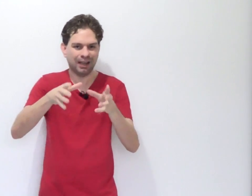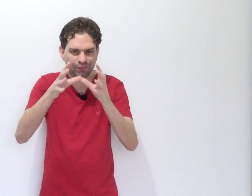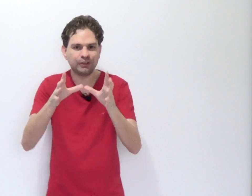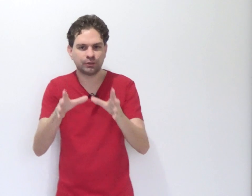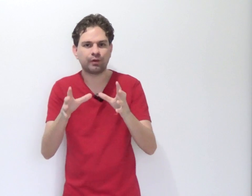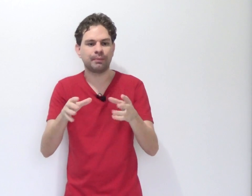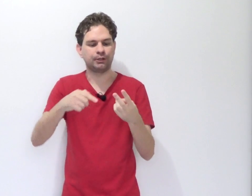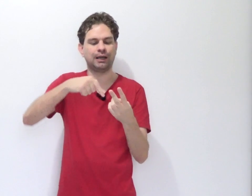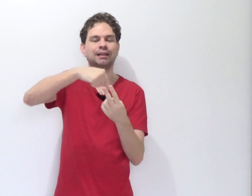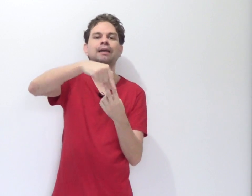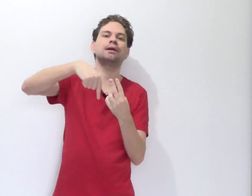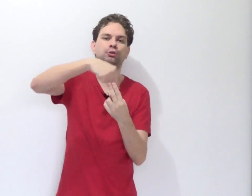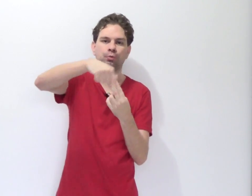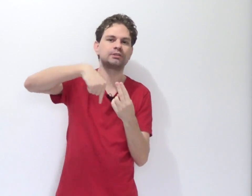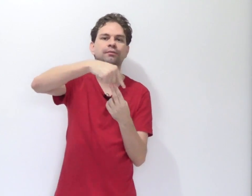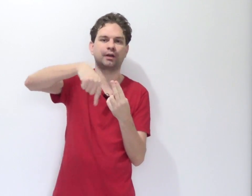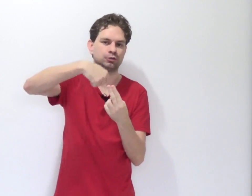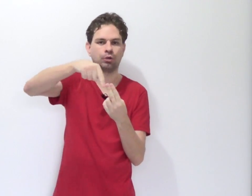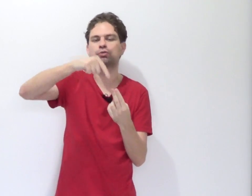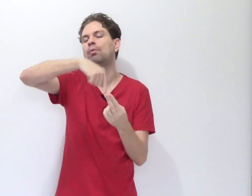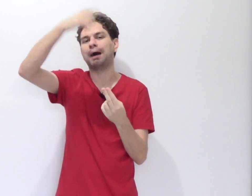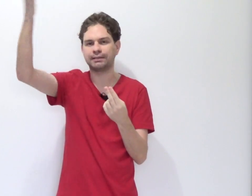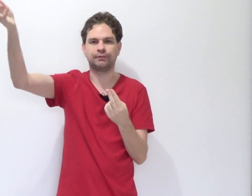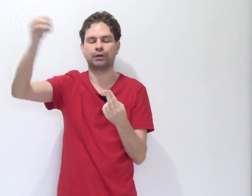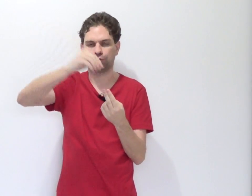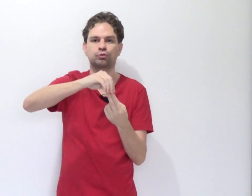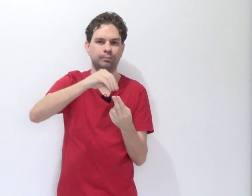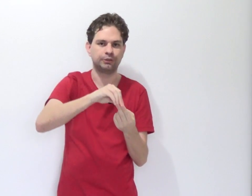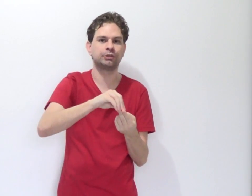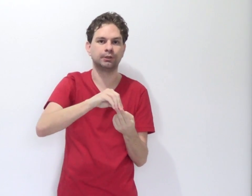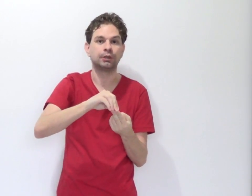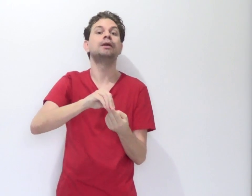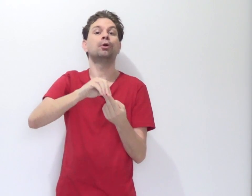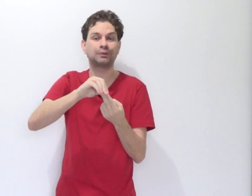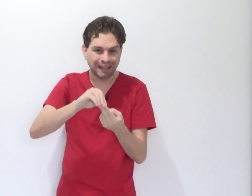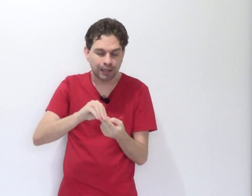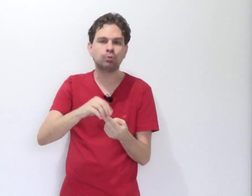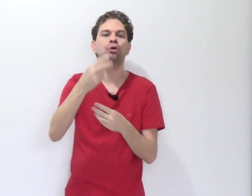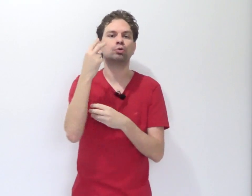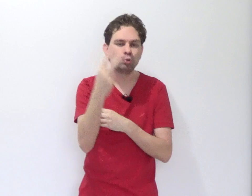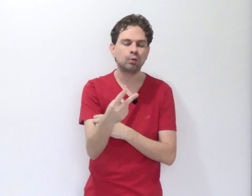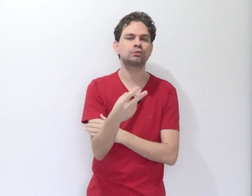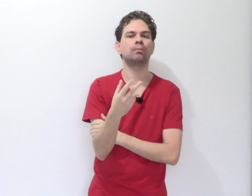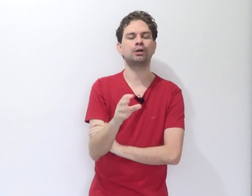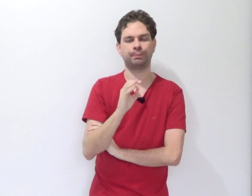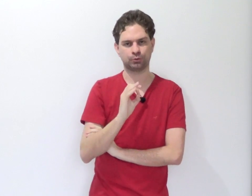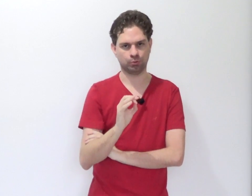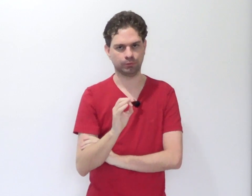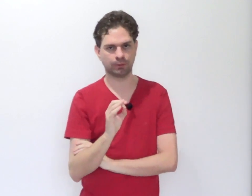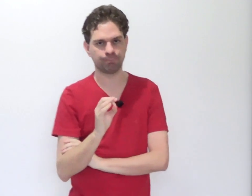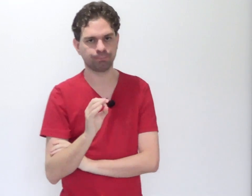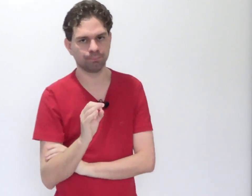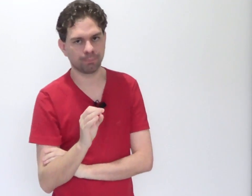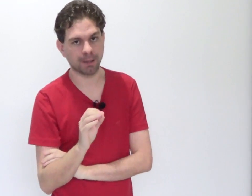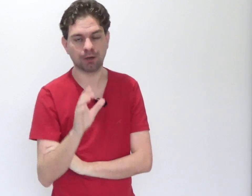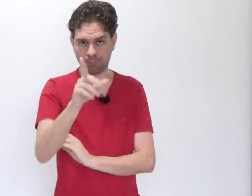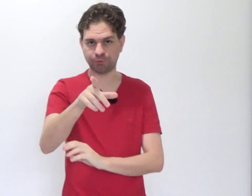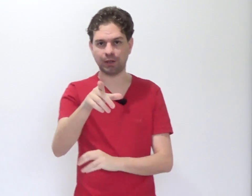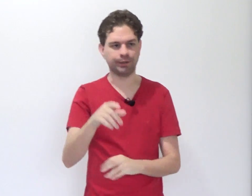efetivamente, além das duas infrações ou mais infrações cometidas, eu tenho duas ou mais pessoas. Como eu te falei,